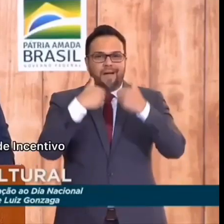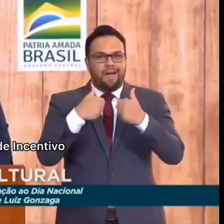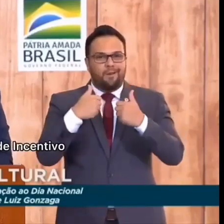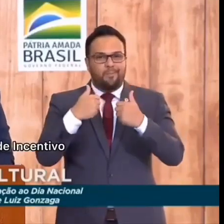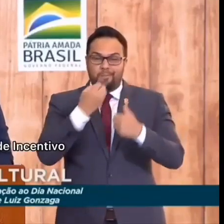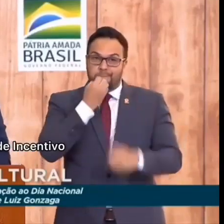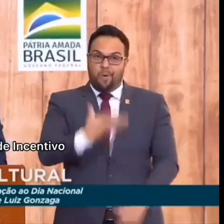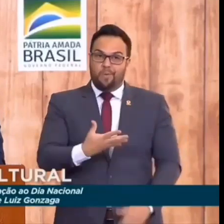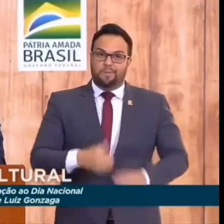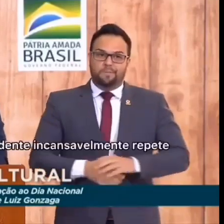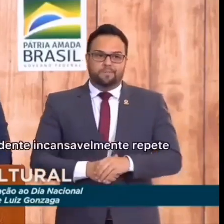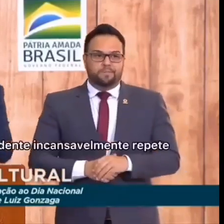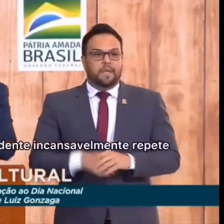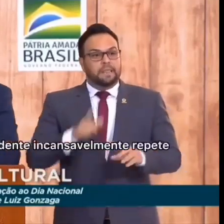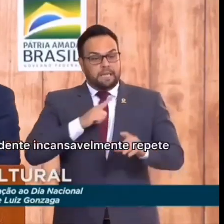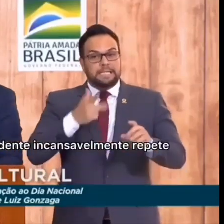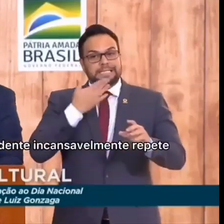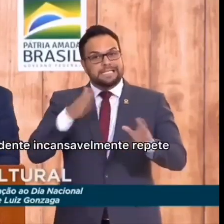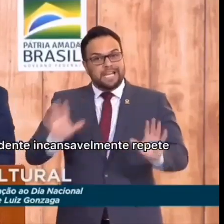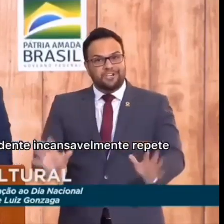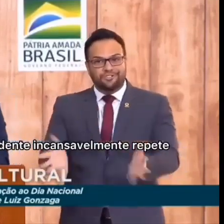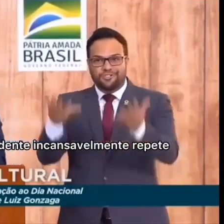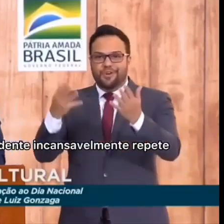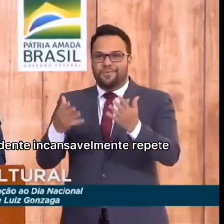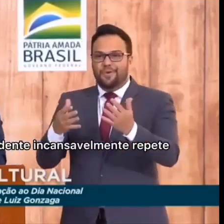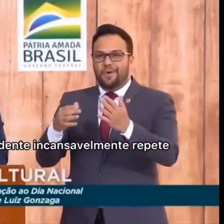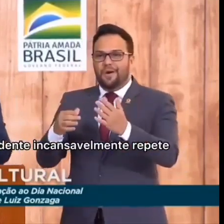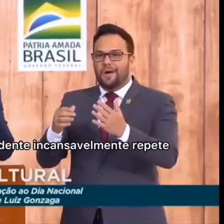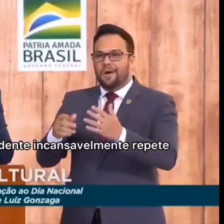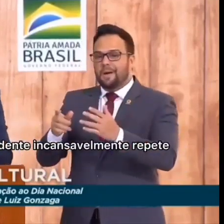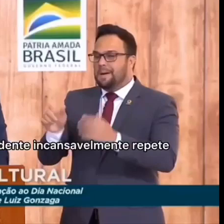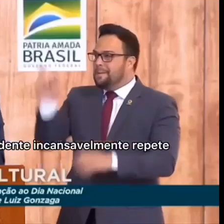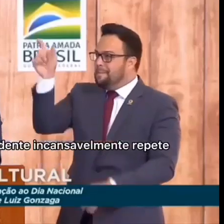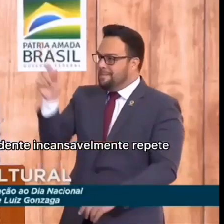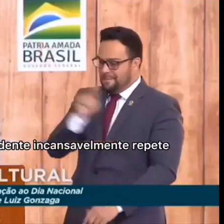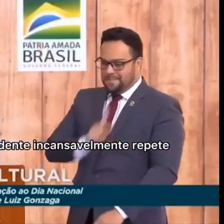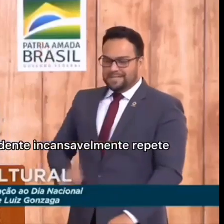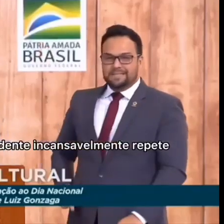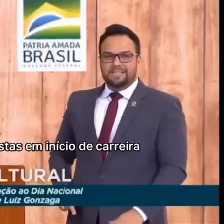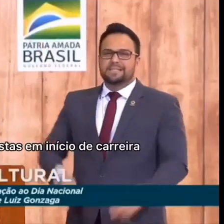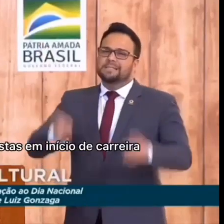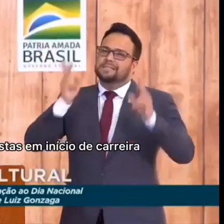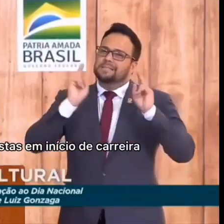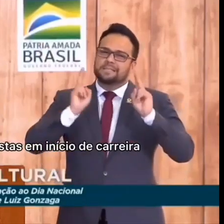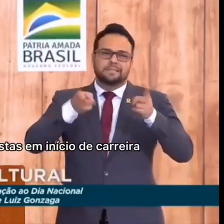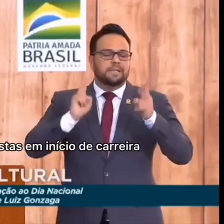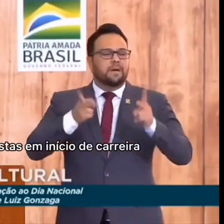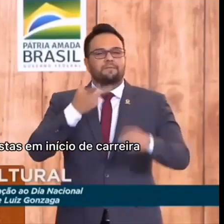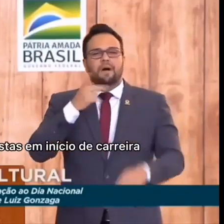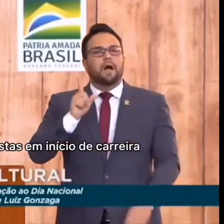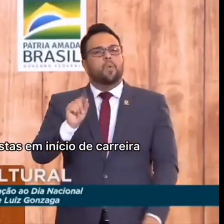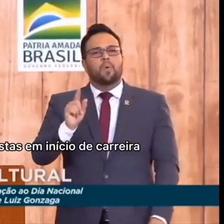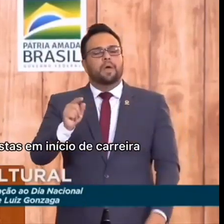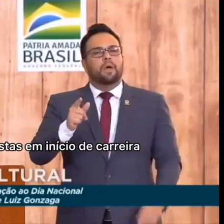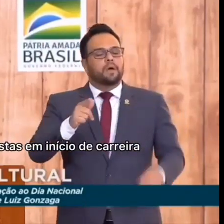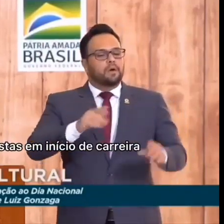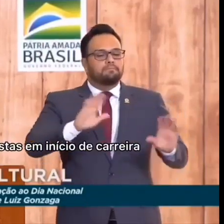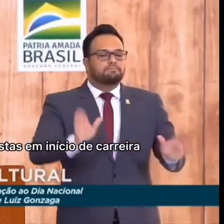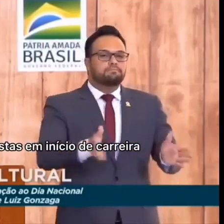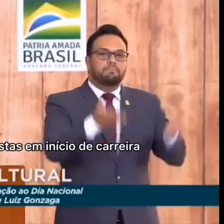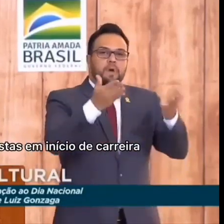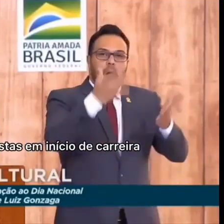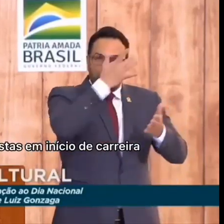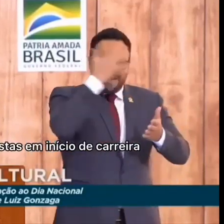A lei de incentivo, assim como o nosso presidente incansavelmente repete, deve favorecer artistas